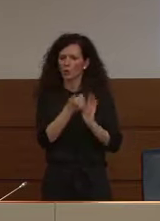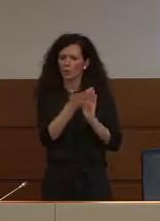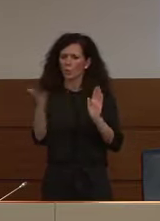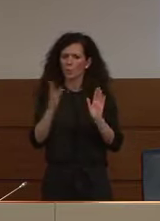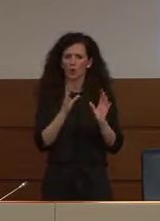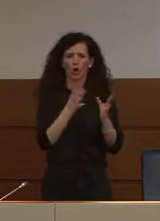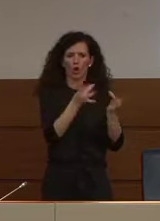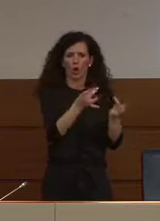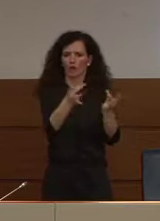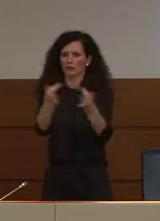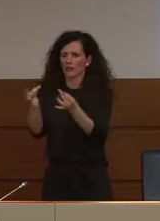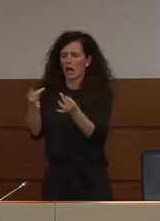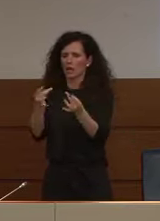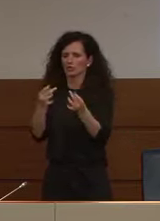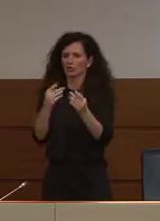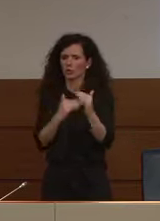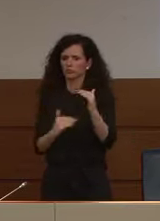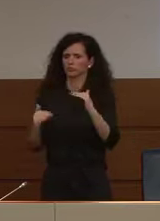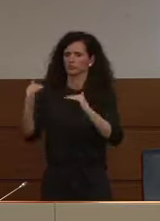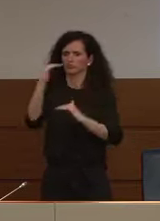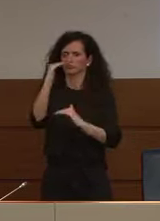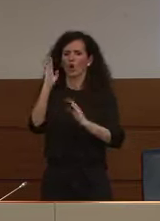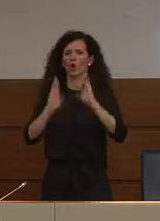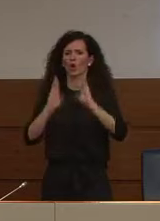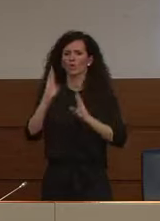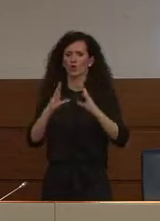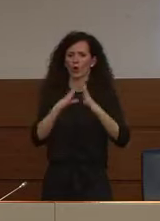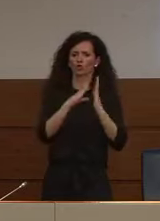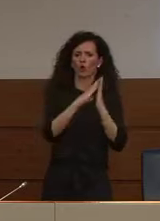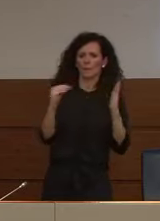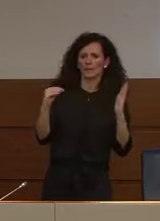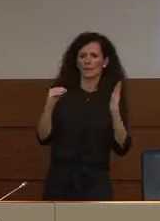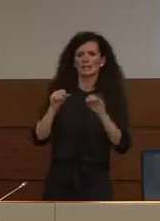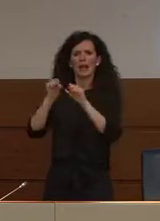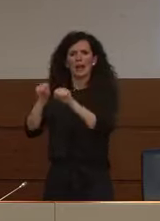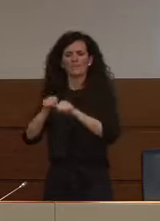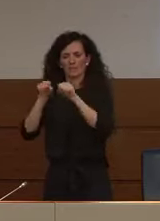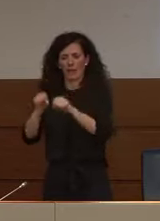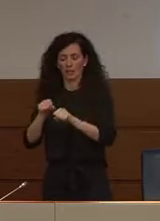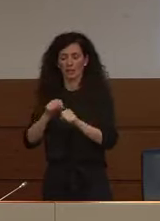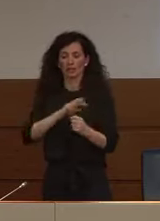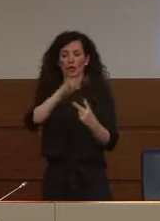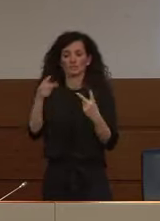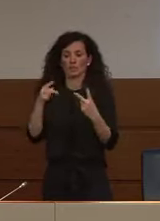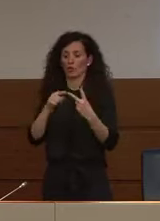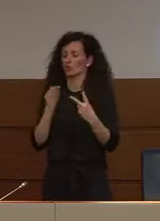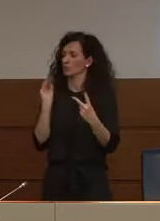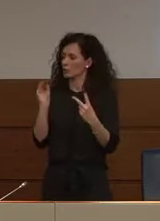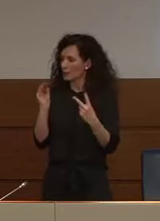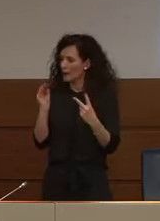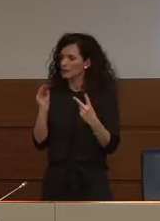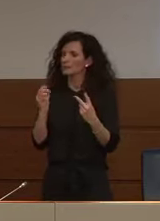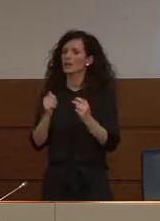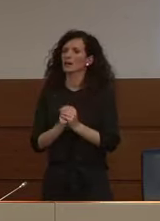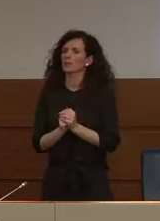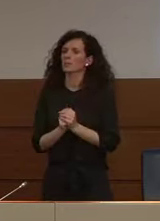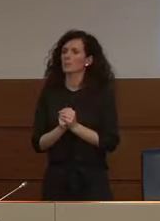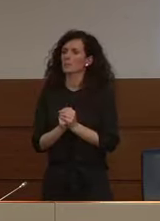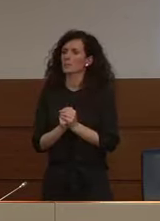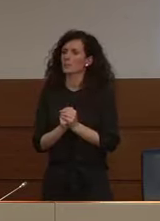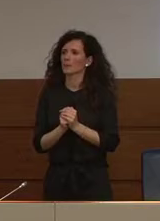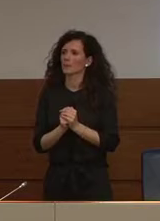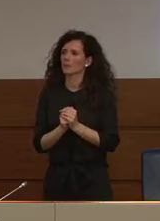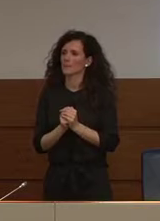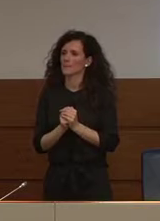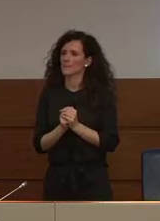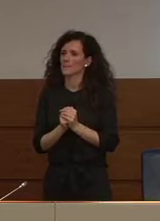quello dell'Emilia-Romagna ed anche del Veneto e l'altra domanda che volevo fare era volevo capire se le risorse, le